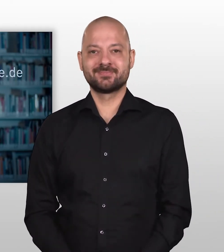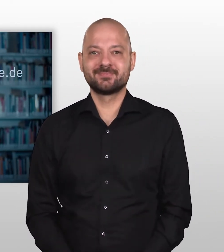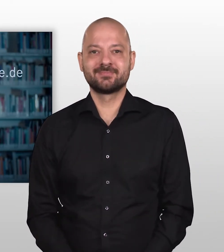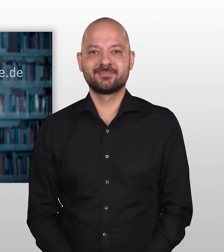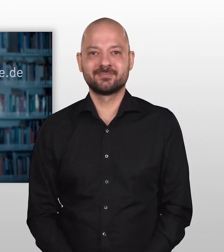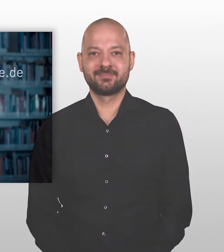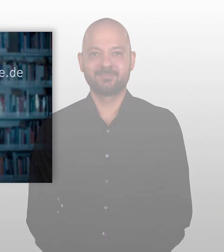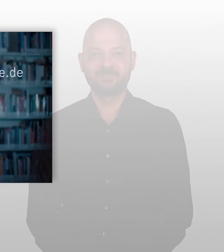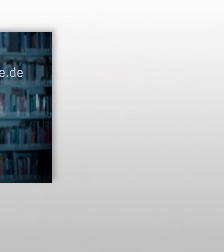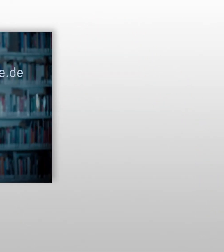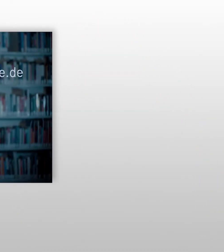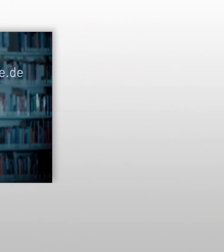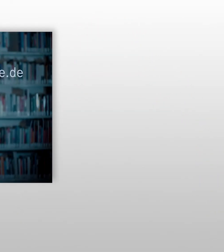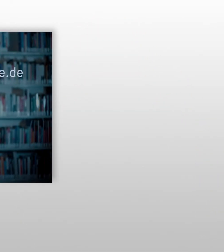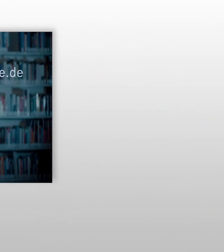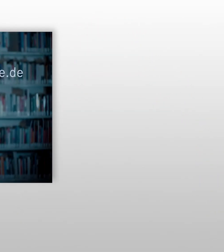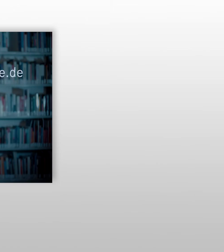Sie sich für Menschenrechte stark!